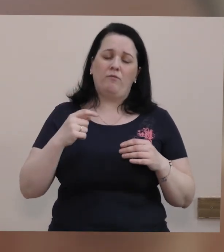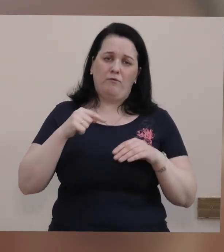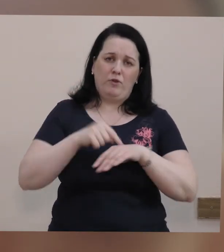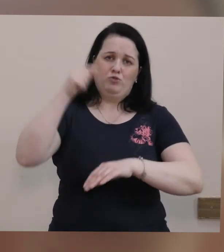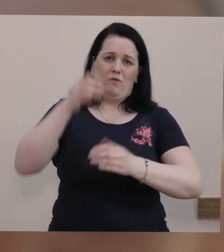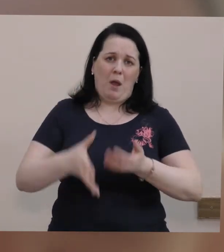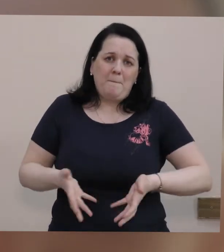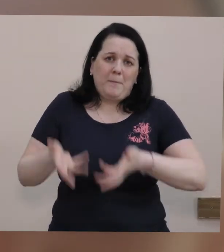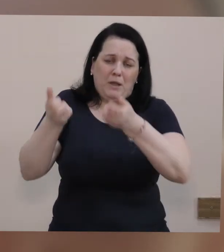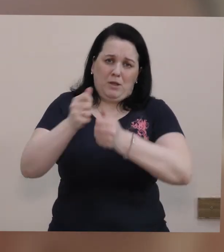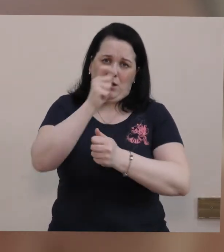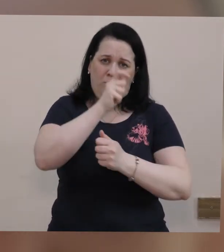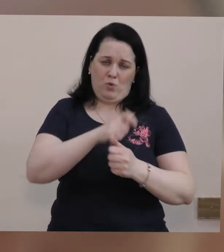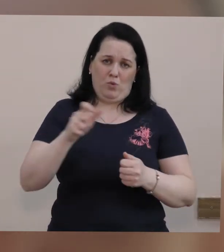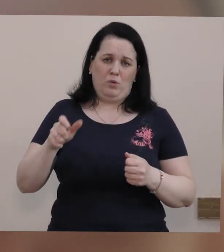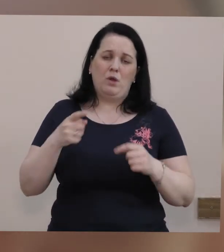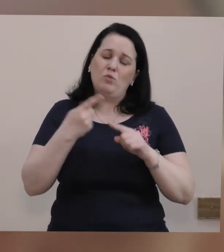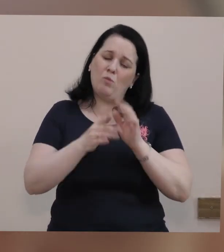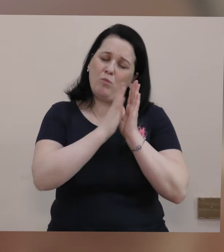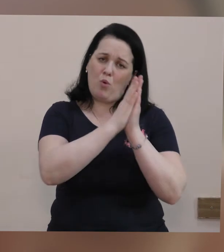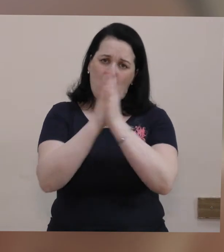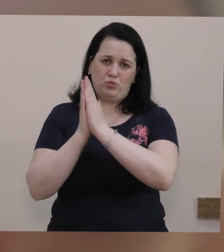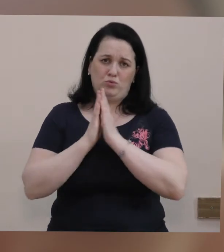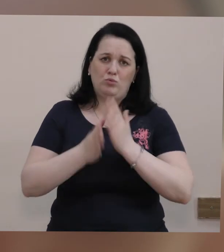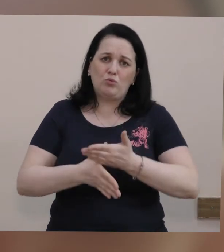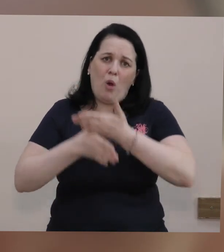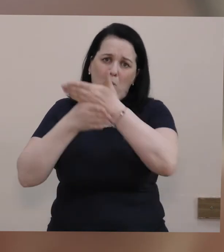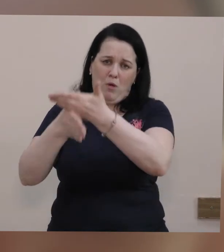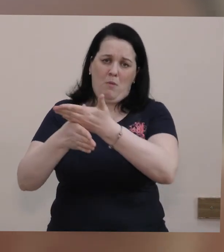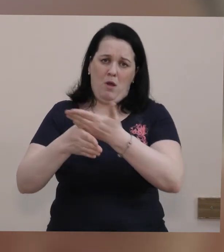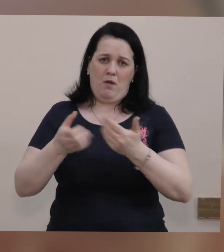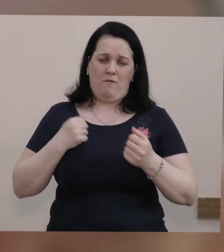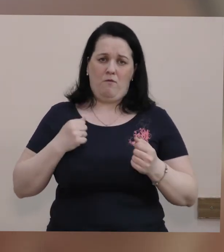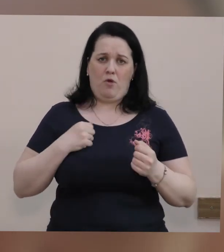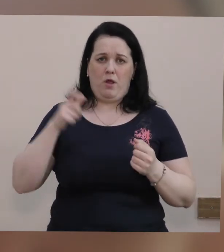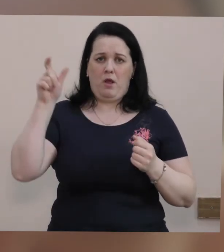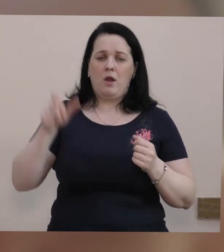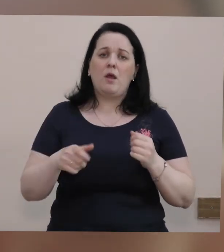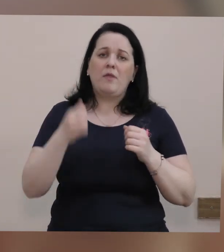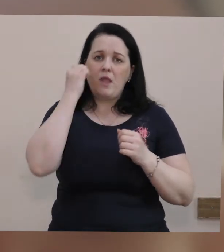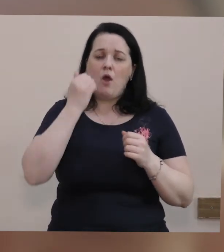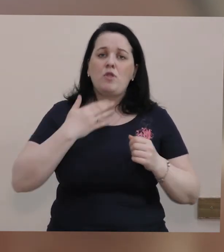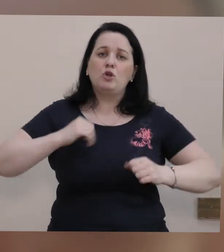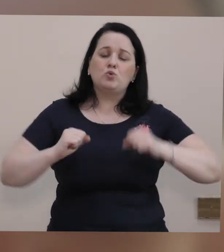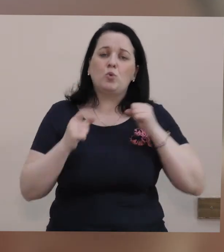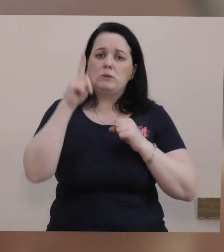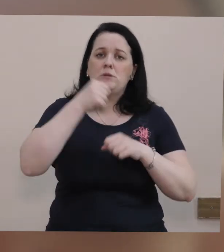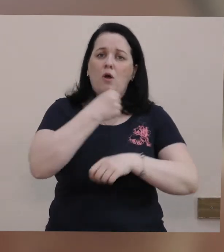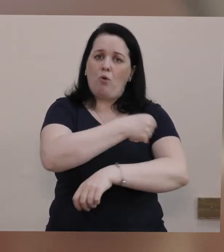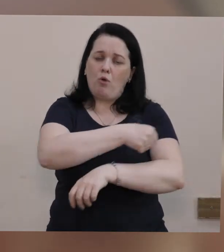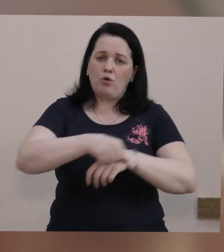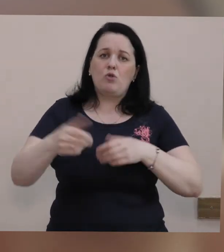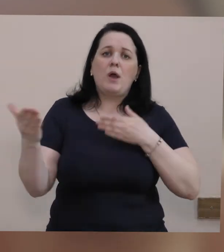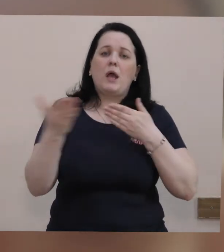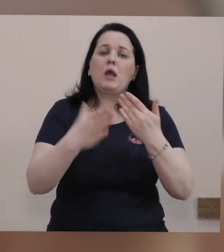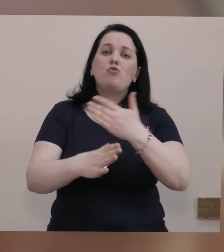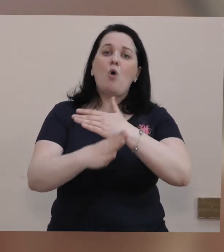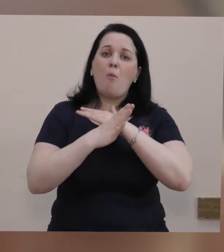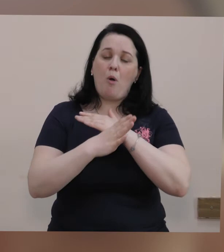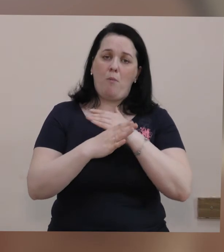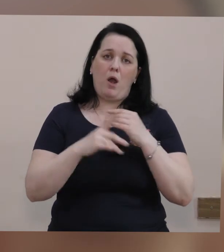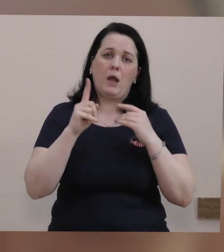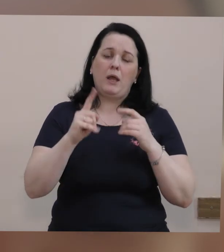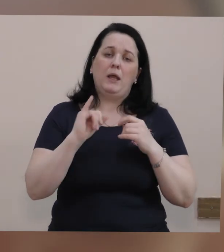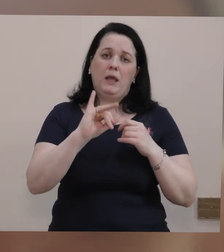відчували підтримку. Тому допомагаємо, дякуємо нашим друзям за кордону, які